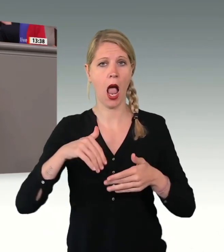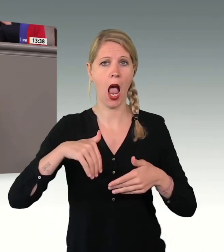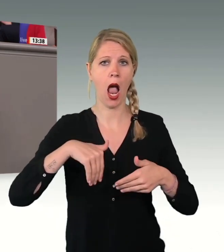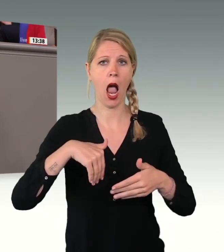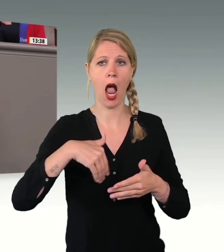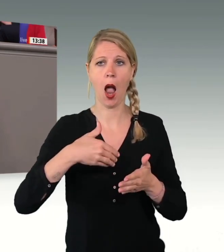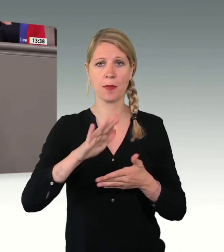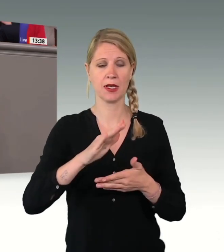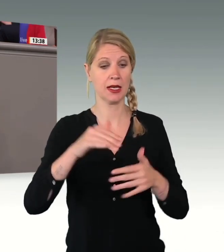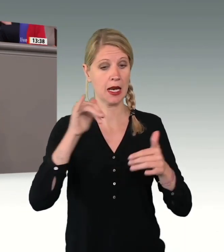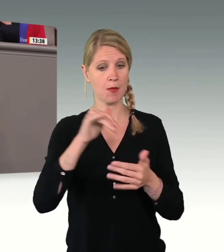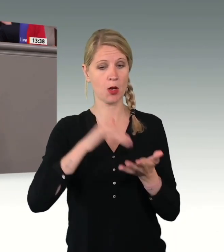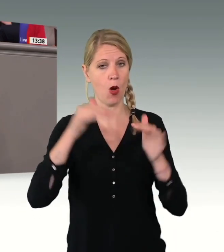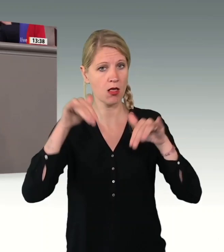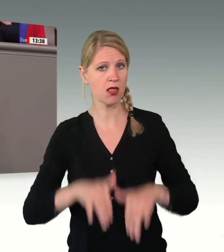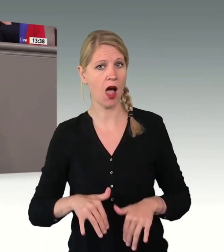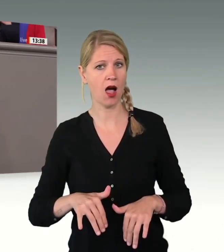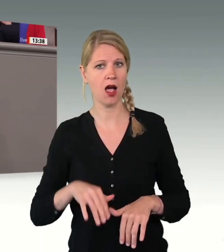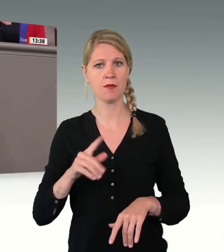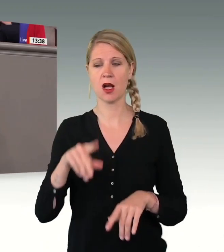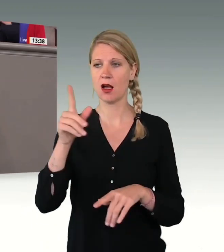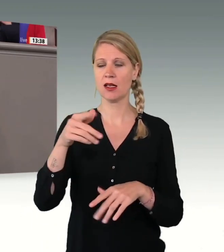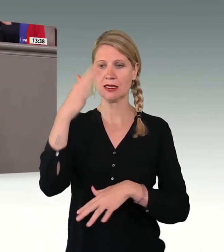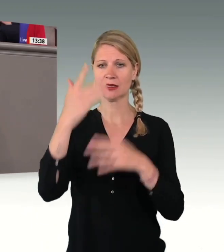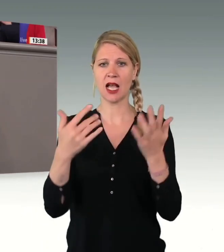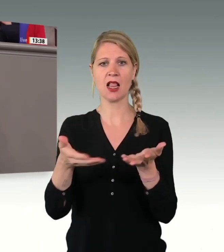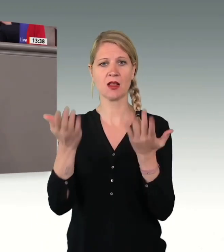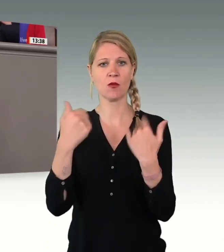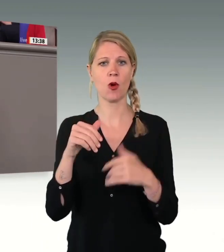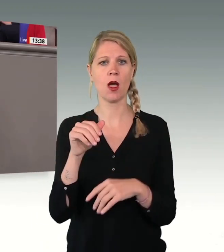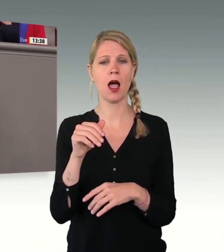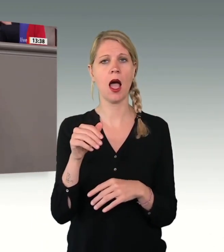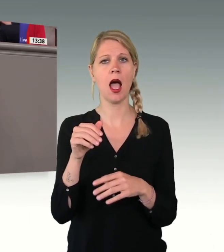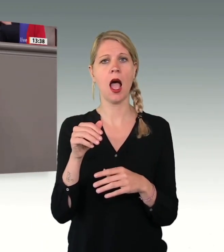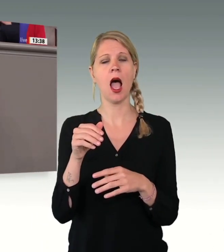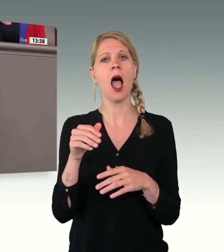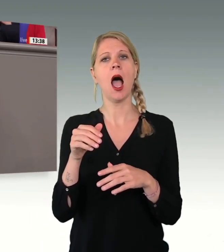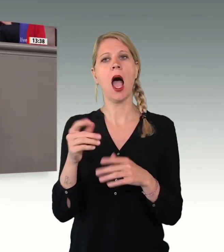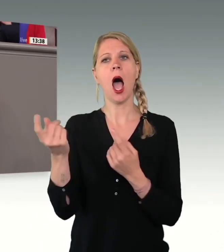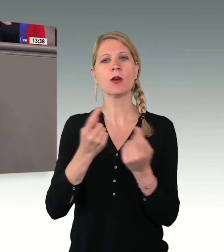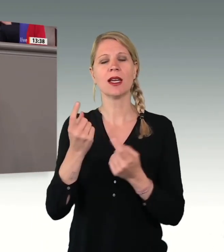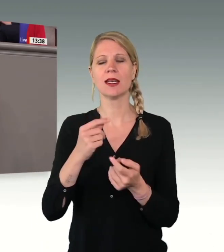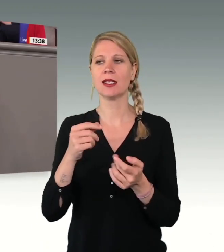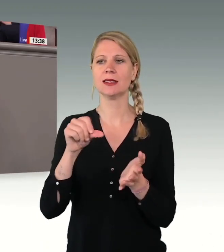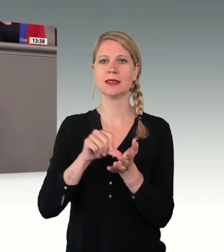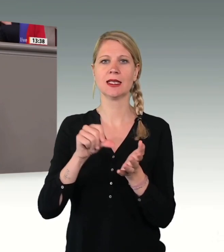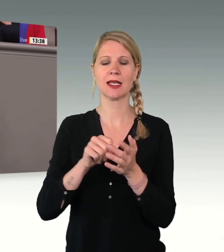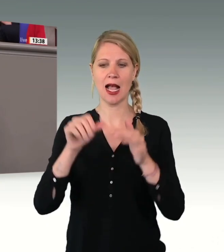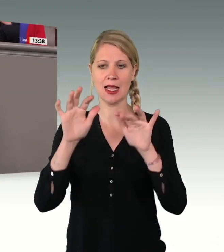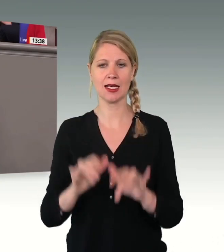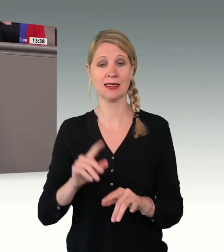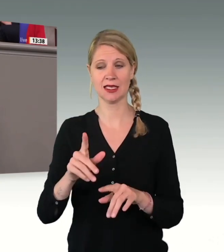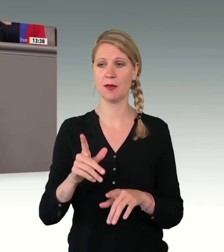Ausländerzentralregister, wo Sie Ihre Zahlen hernehmen, wird diese Eintragung nämlich ein Leben lang nicht gelöscht. Eine Reform des